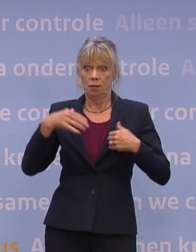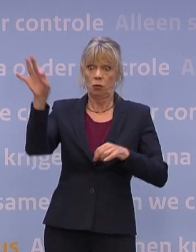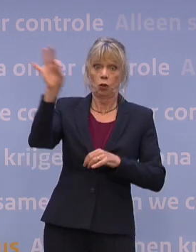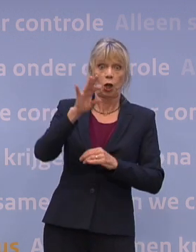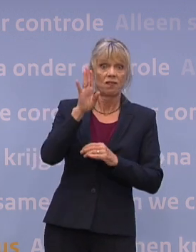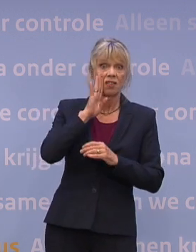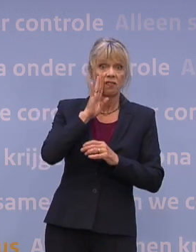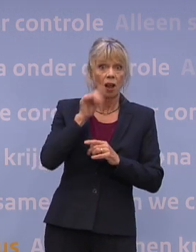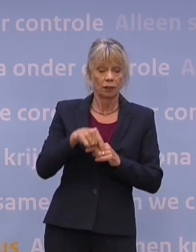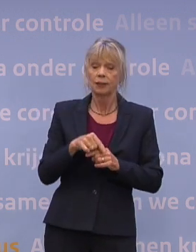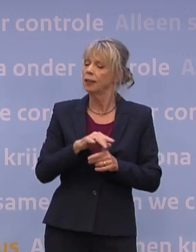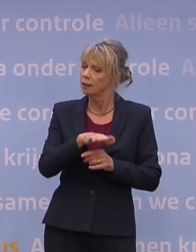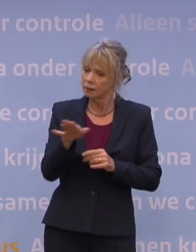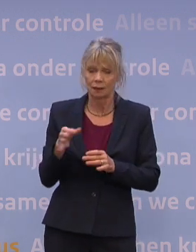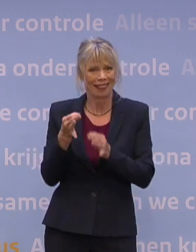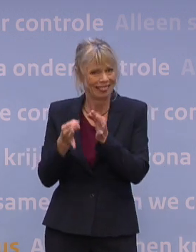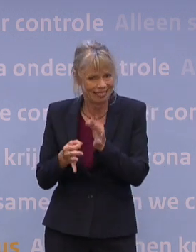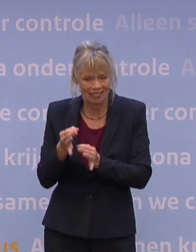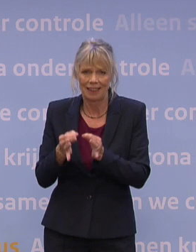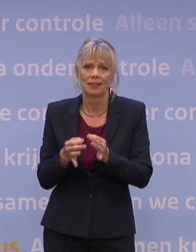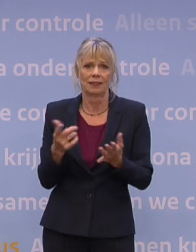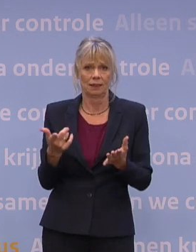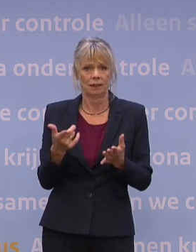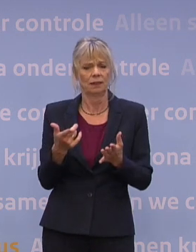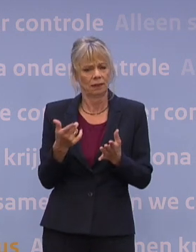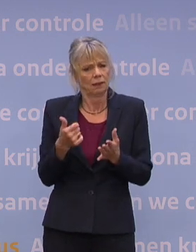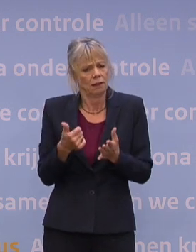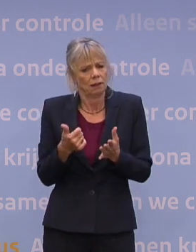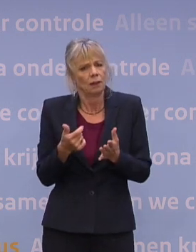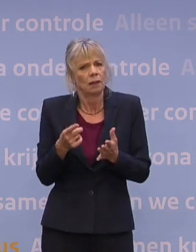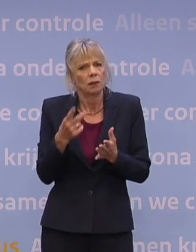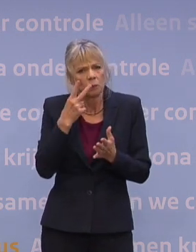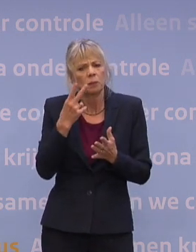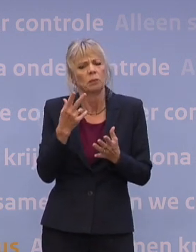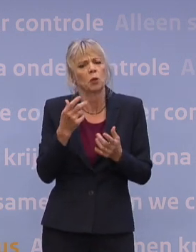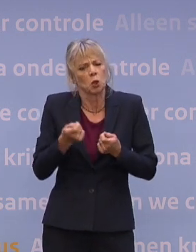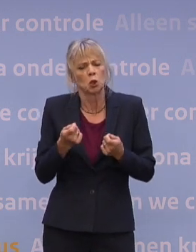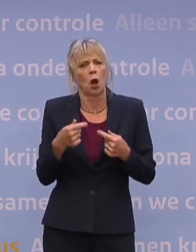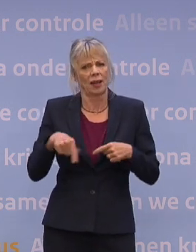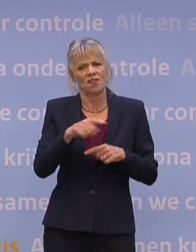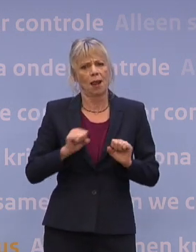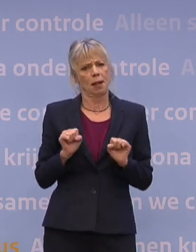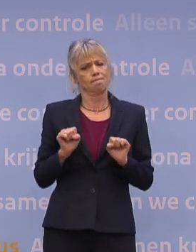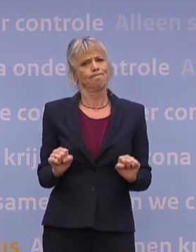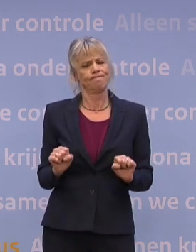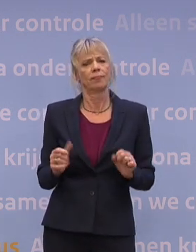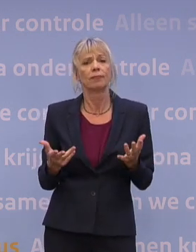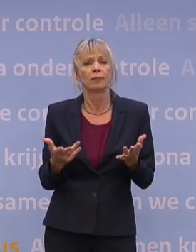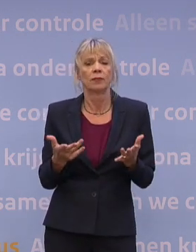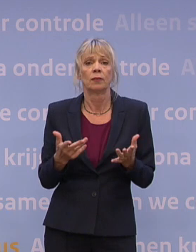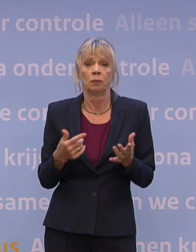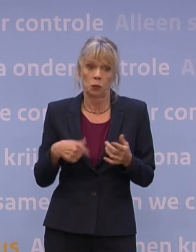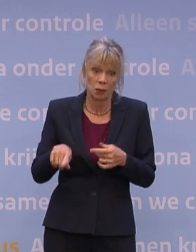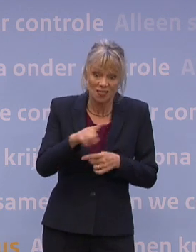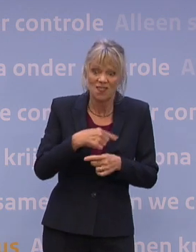één voet in de samenleving zet. Hartstikke belangrijk om die dijken ook daadwerkelijk te versterken. En zo proberen we van alles en nog wat te doen om te zorgen